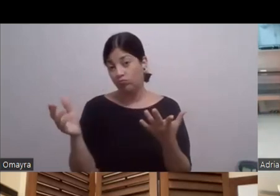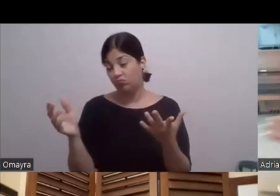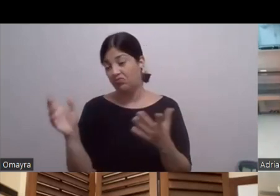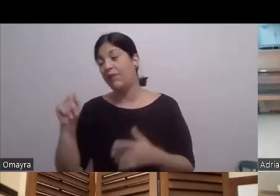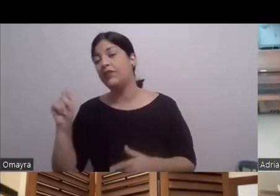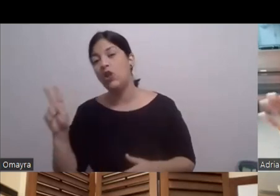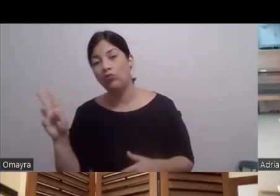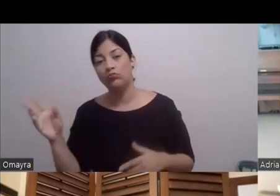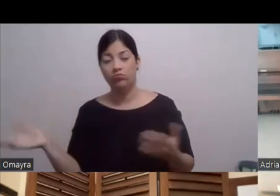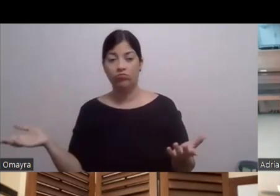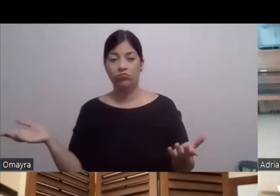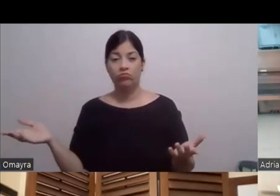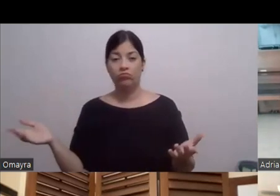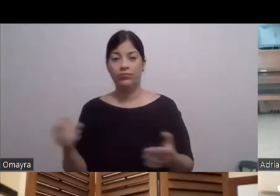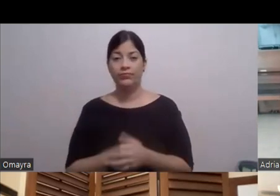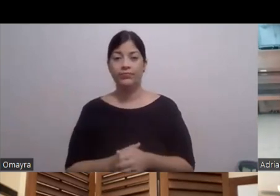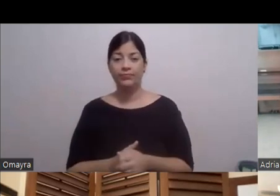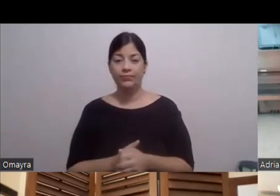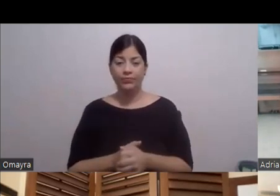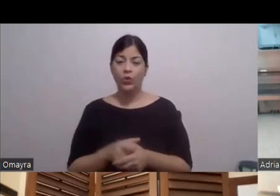veces se hace Algún cine para televisión Tú podrías escoger